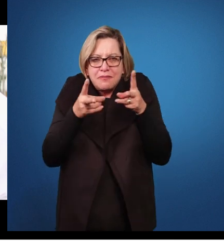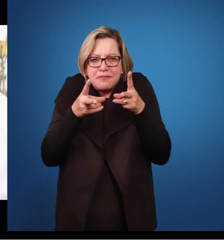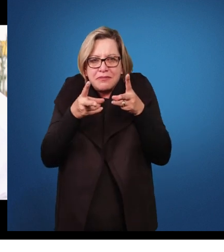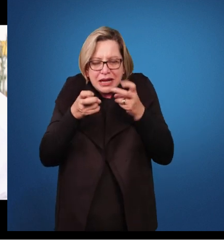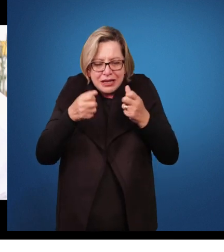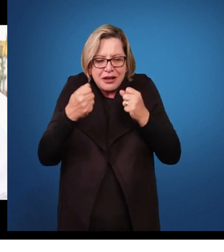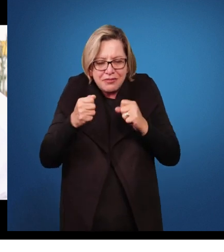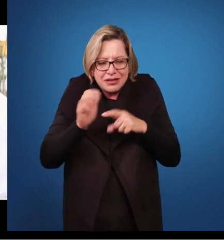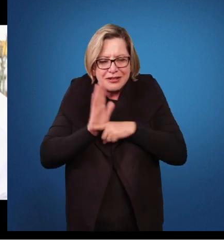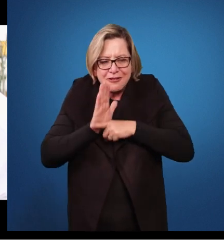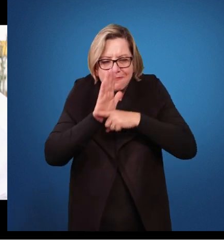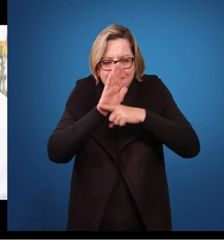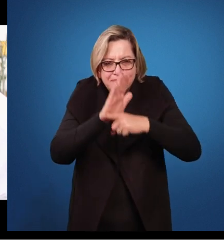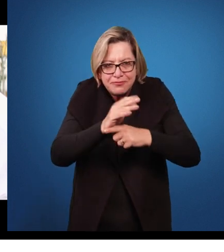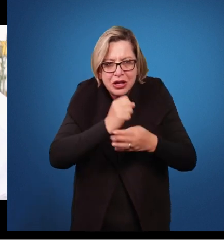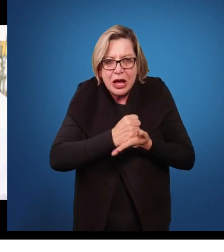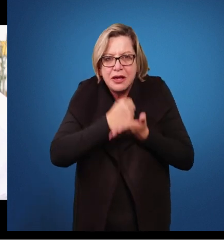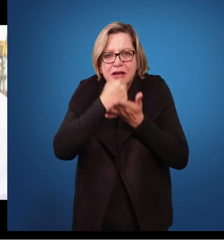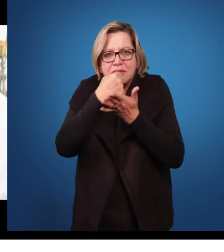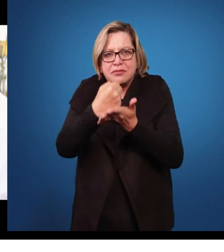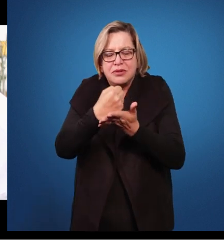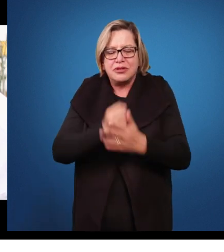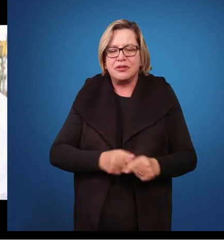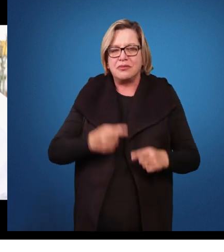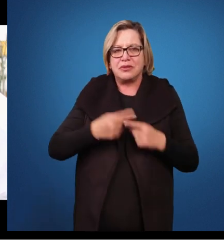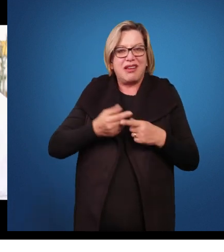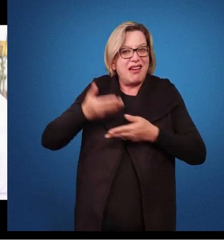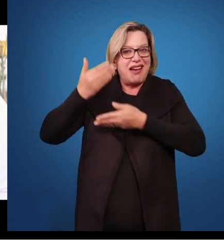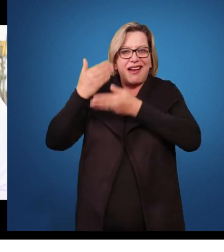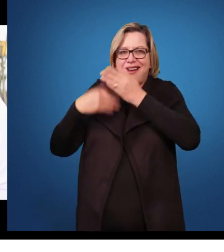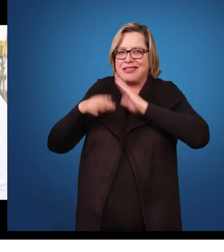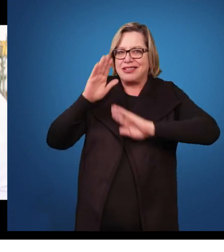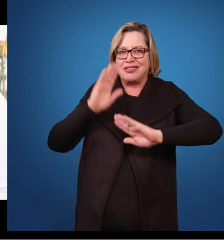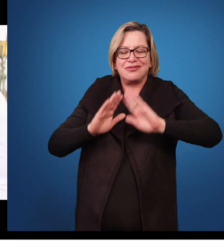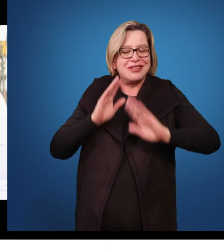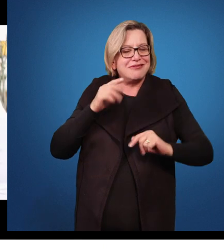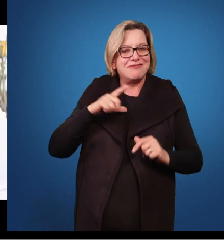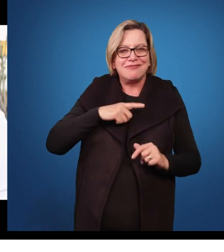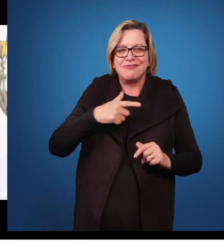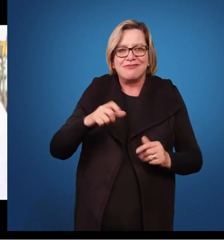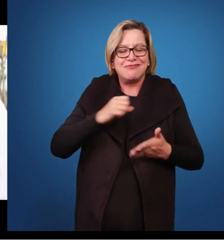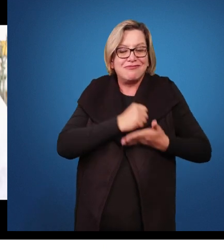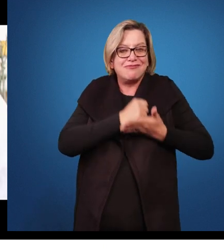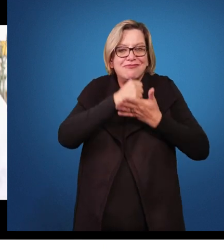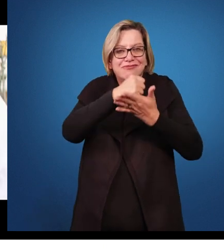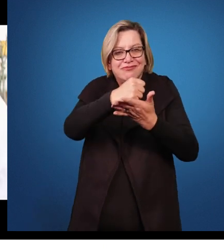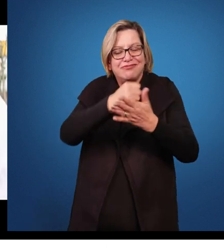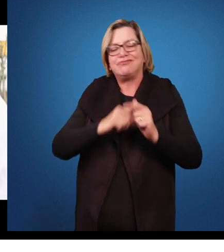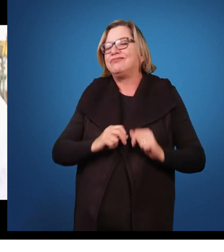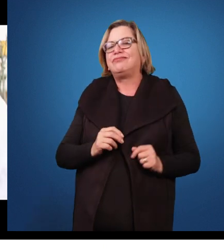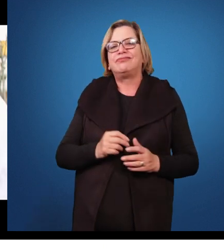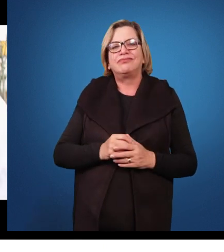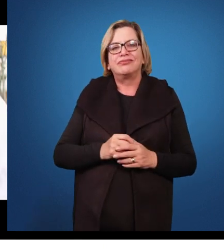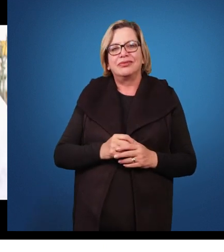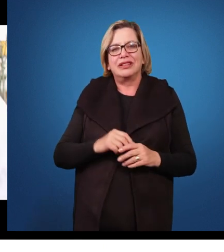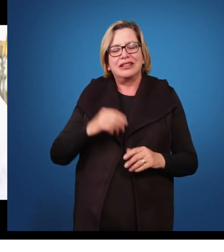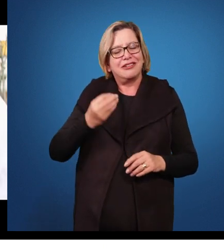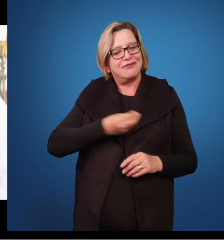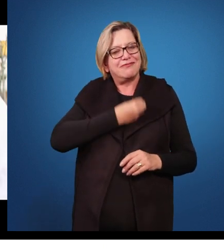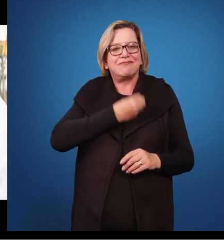atendimento, porque muitas vezes eles não tiveram, em função de N situações, né? Na vida, e só vão